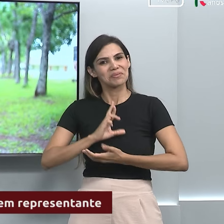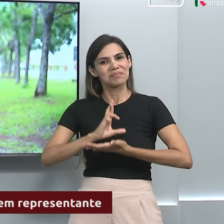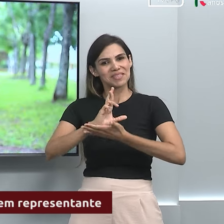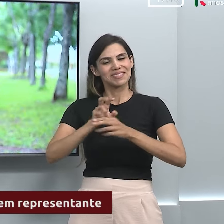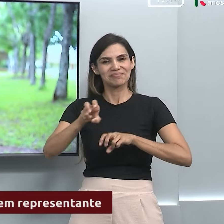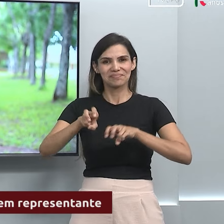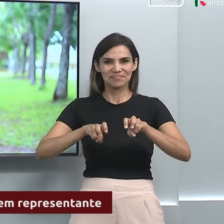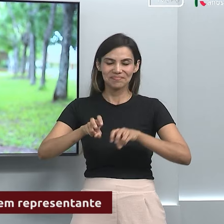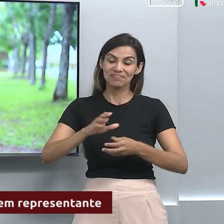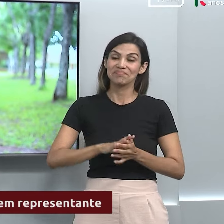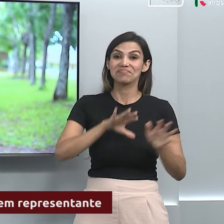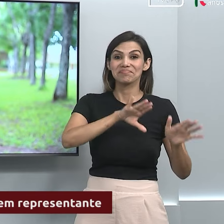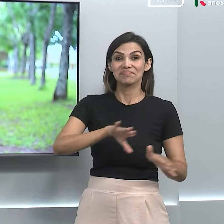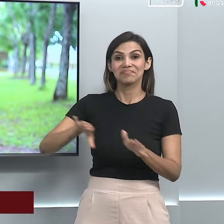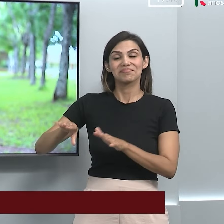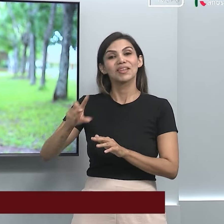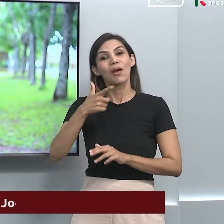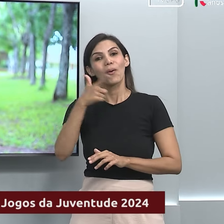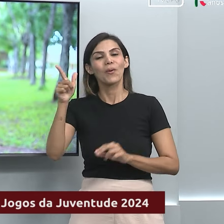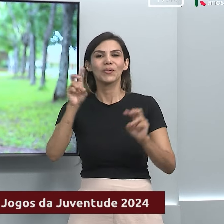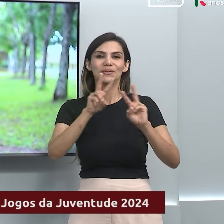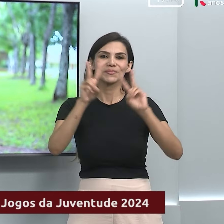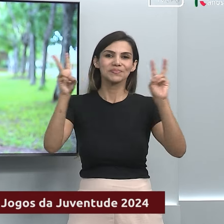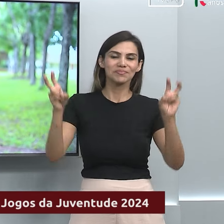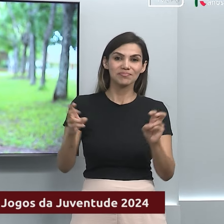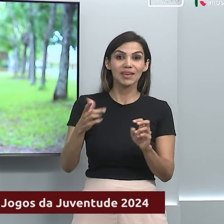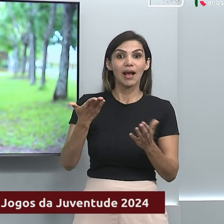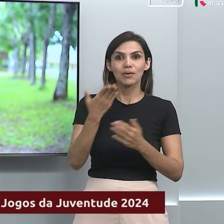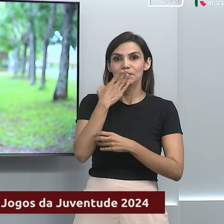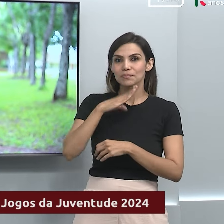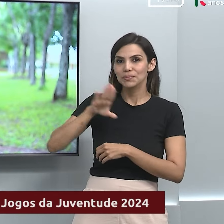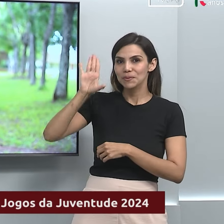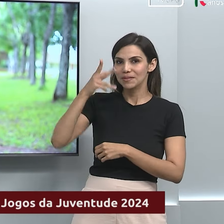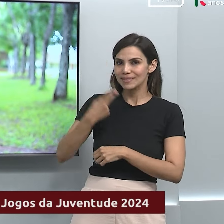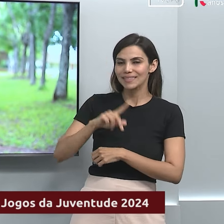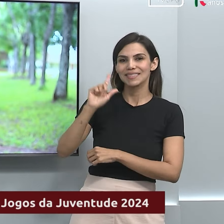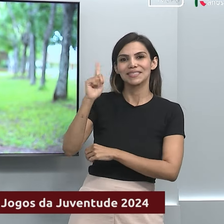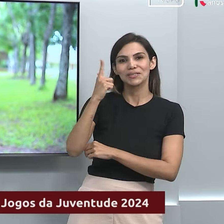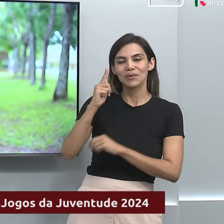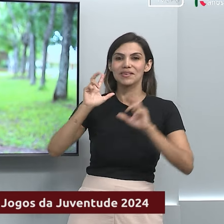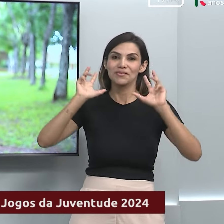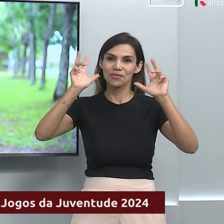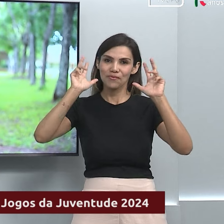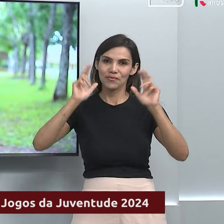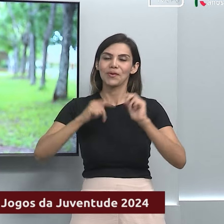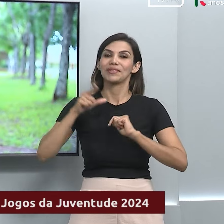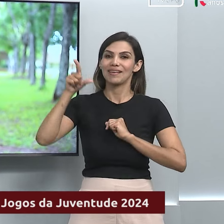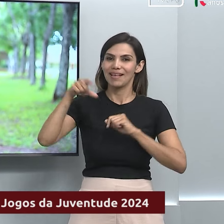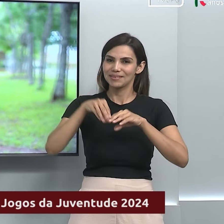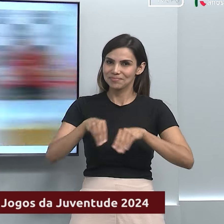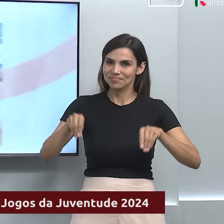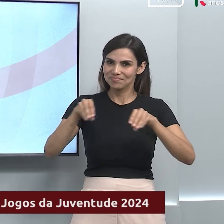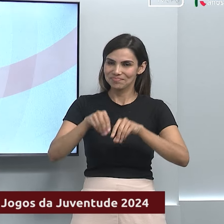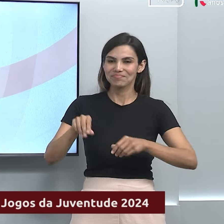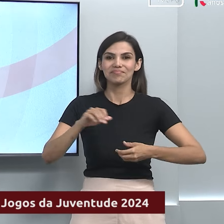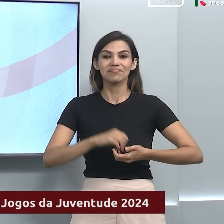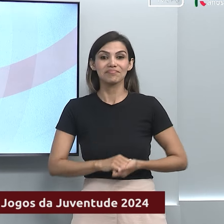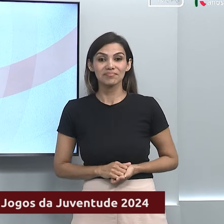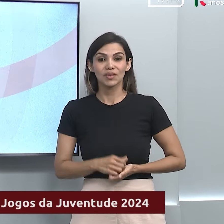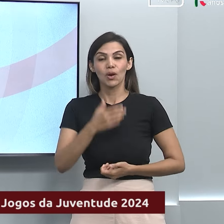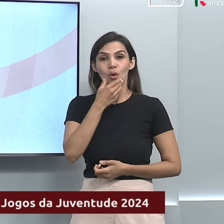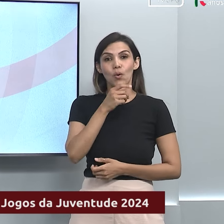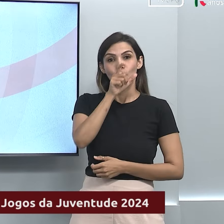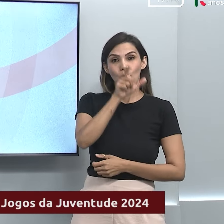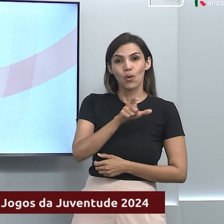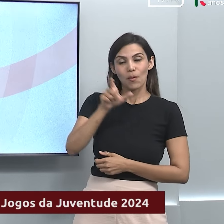pistas. Mudando de assunto, vamos falar de promessas goianas no vôlei de praia. Os jovens atletas Gustavo